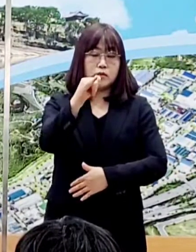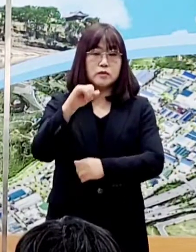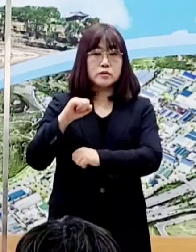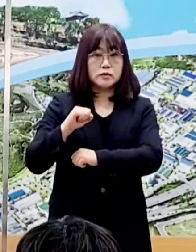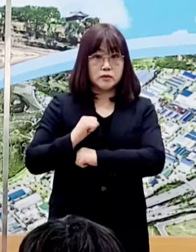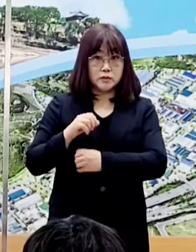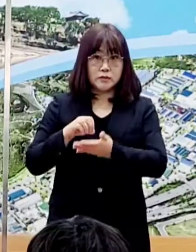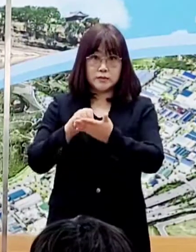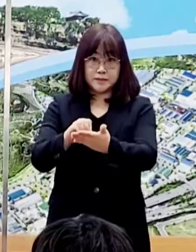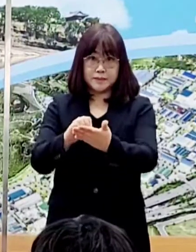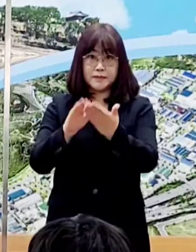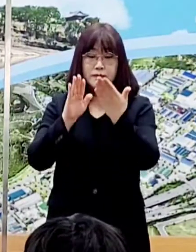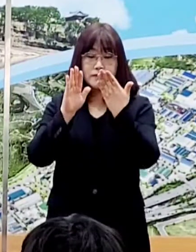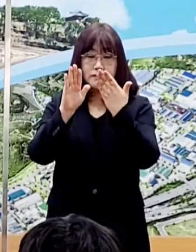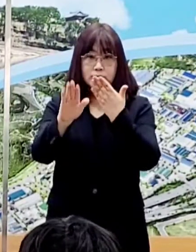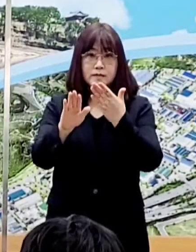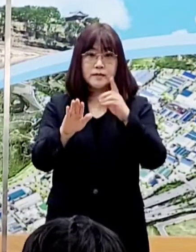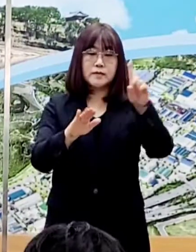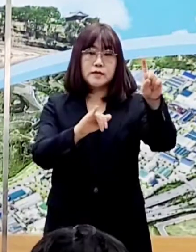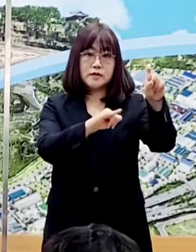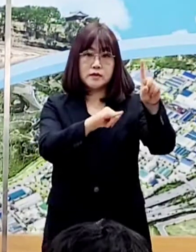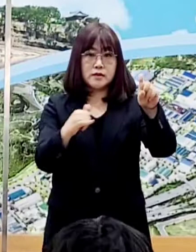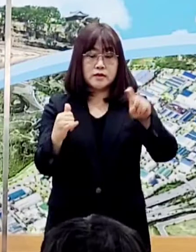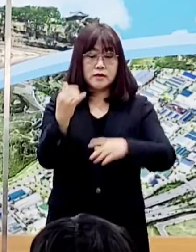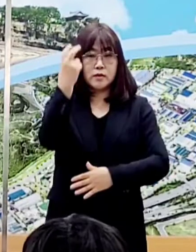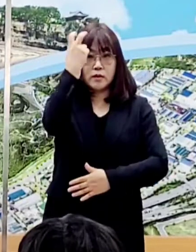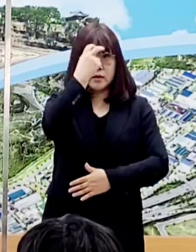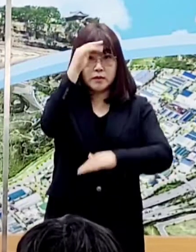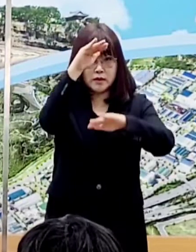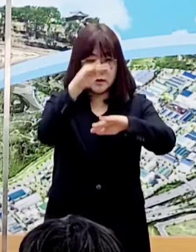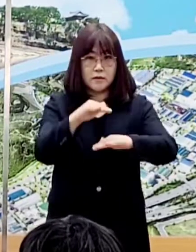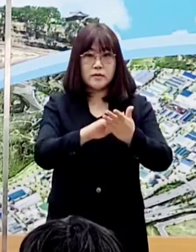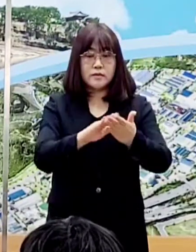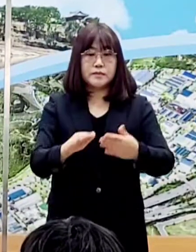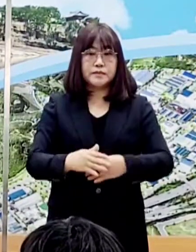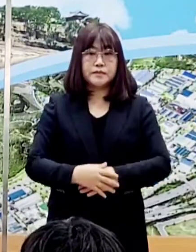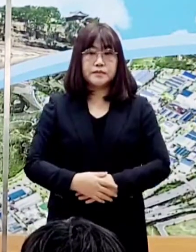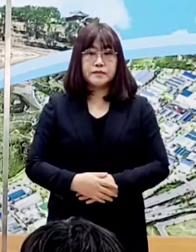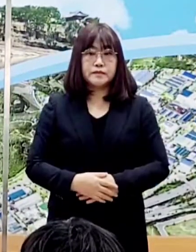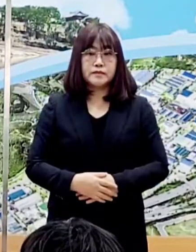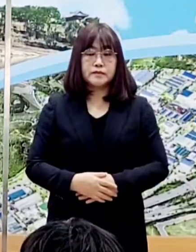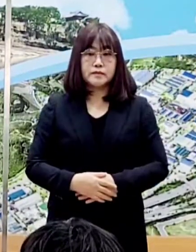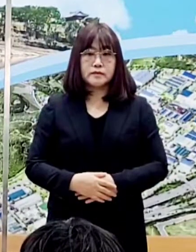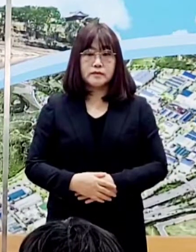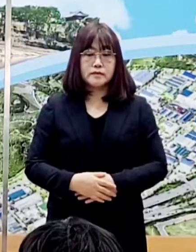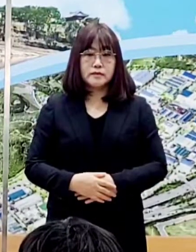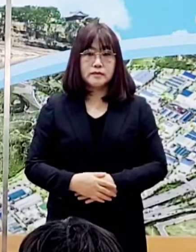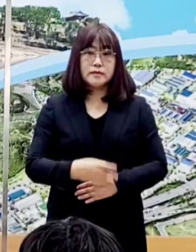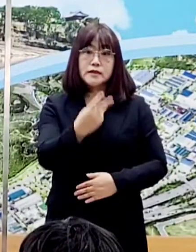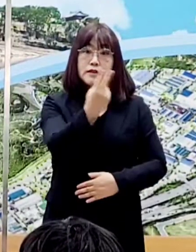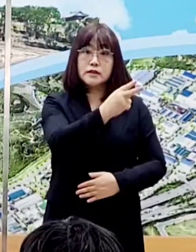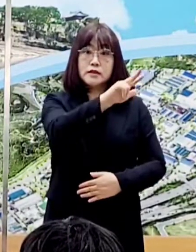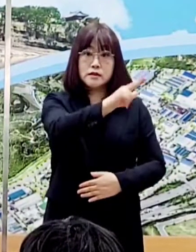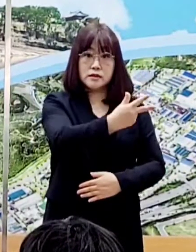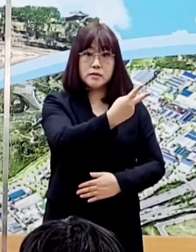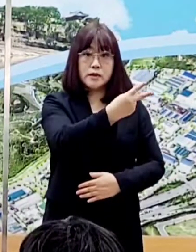입대 후 검사자 11명의 검사 진행 과정입니다. 진주